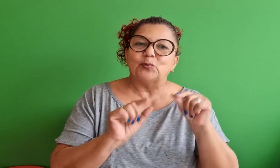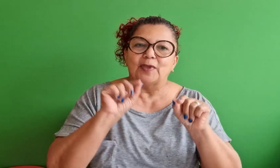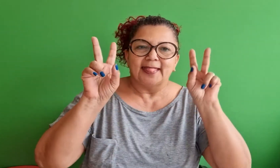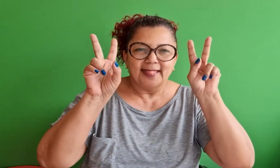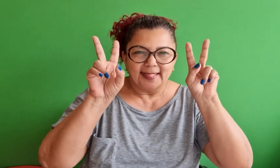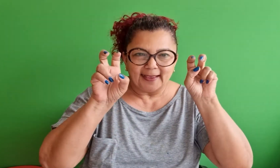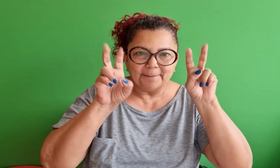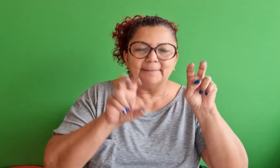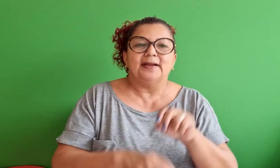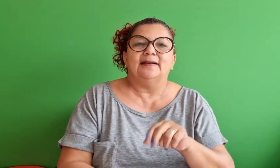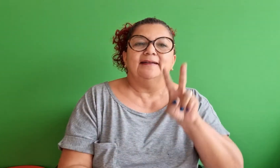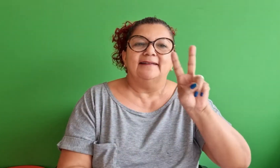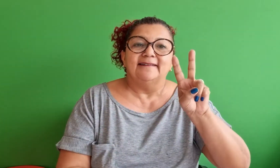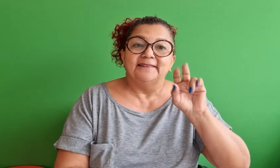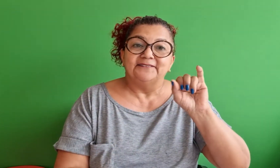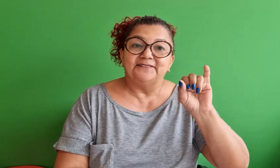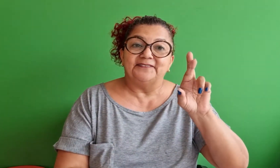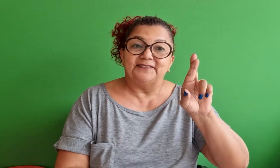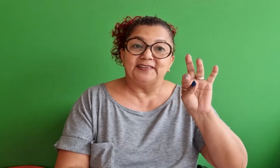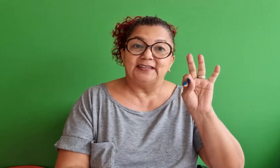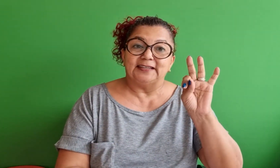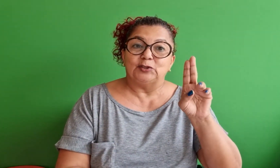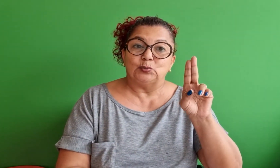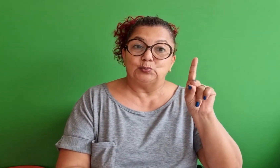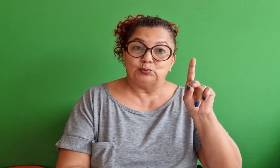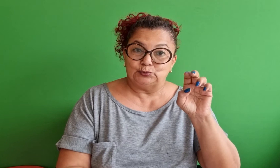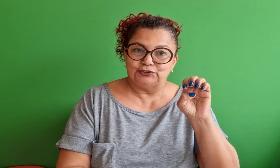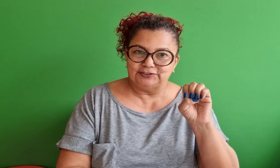Hoje eu vou apresentar o tema Virtude.